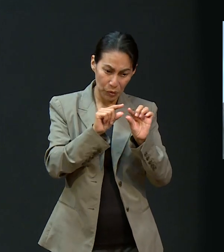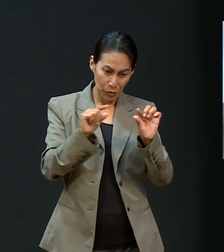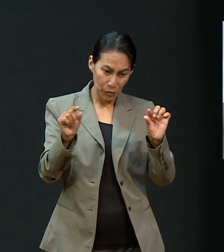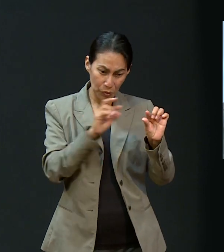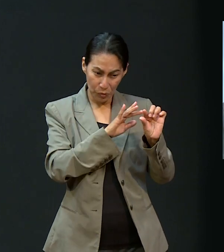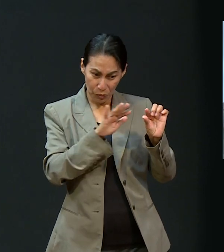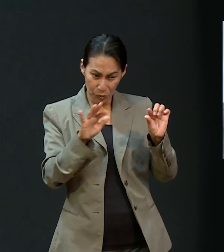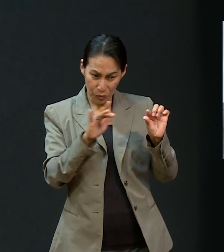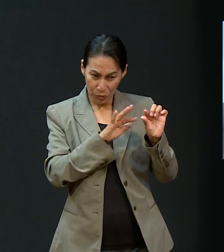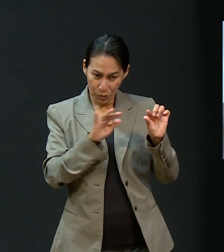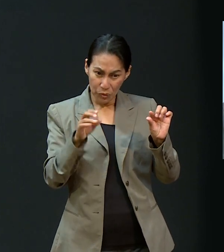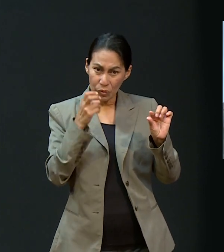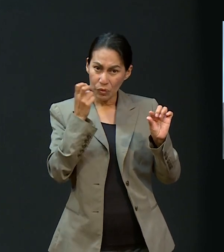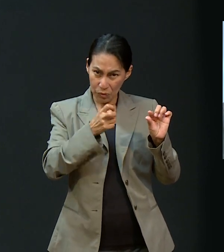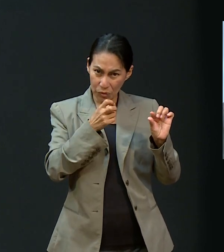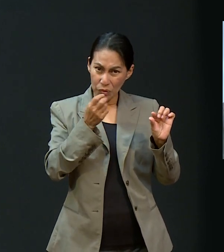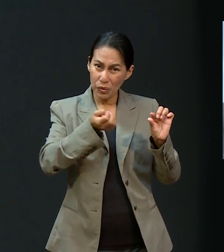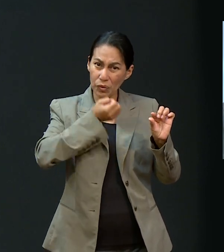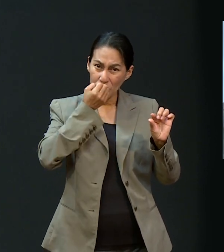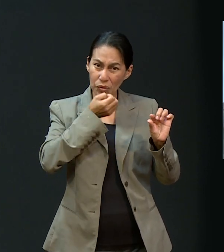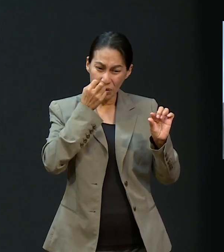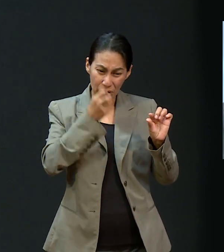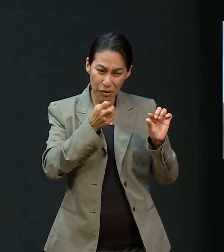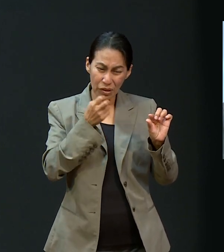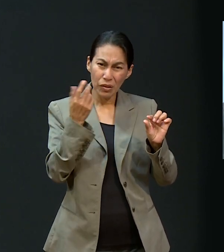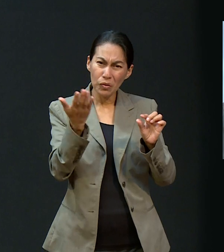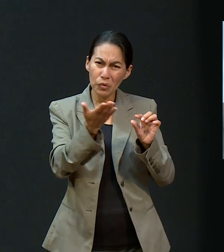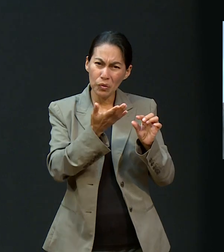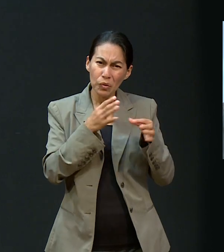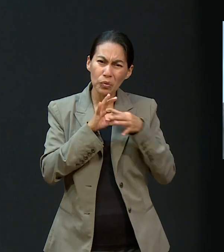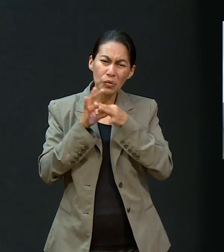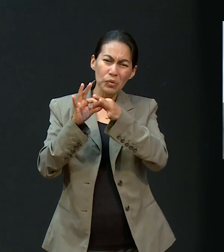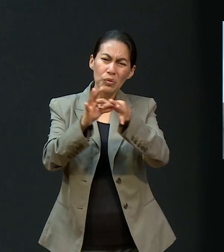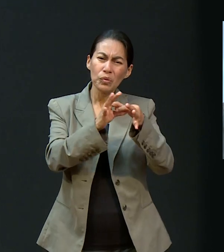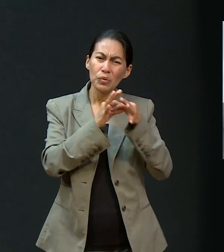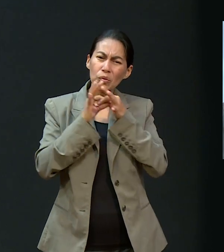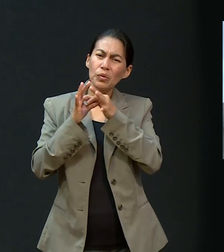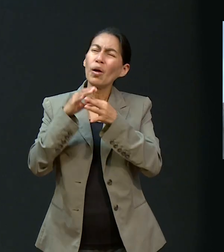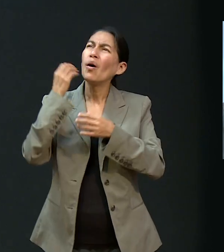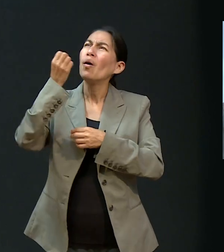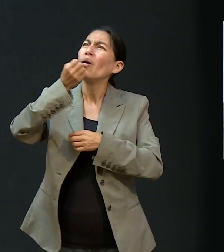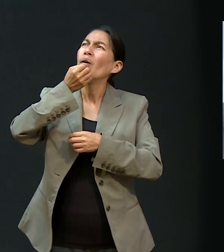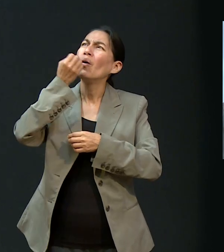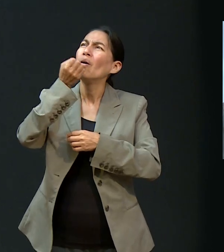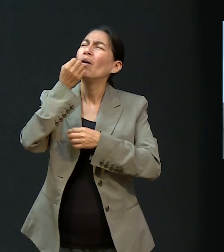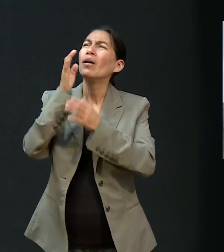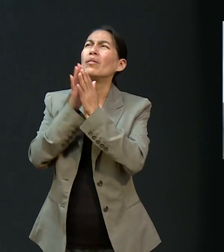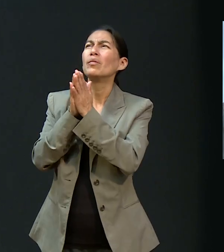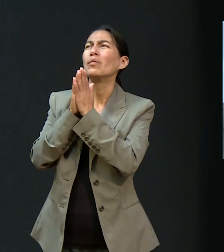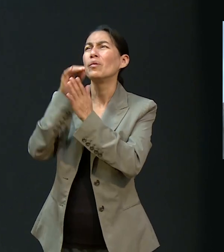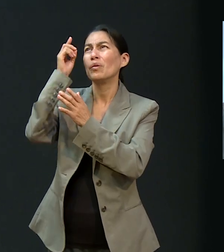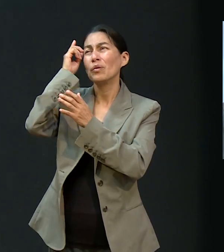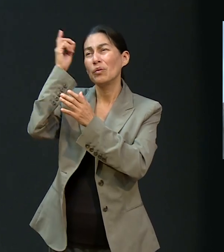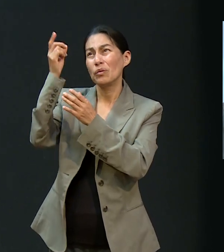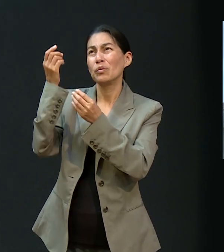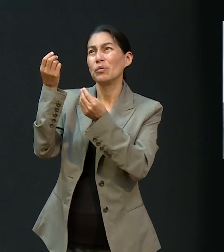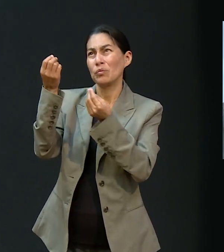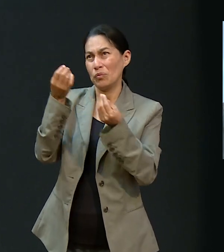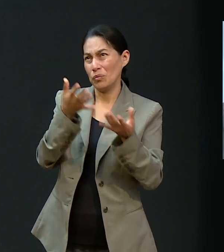intercedas por estas oraciones, por estos agradecimientos que todos nosotros ponemos